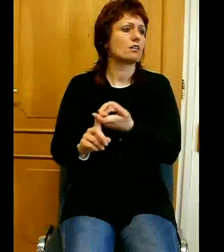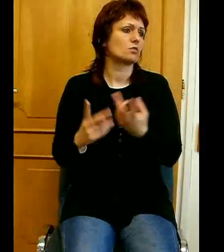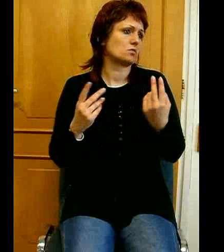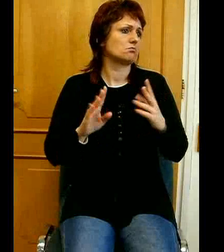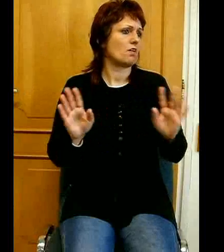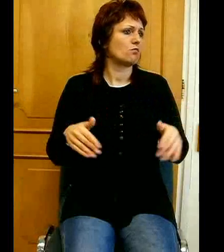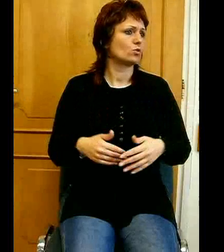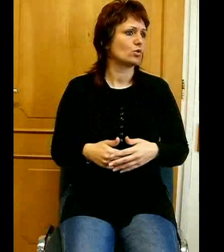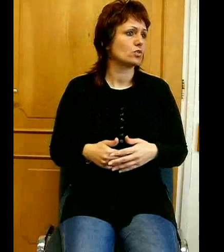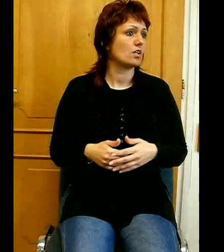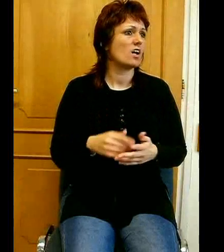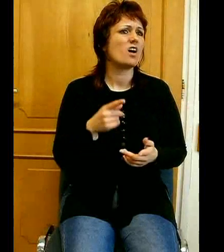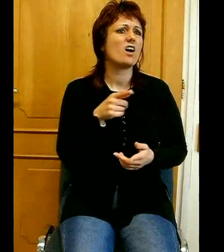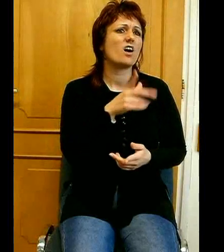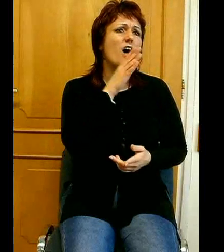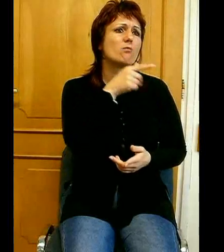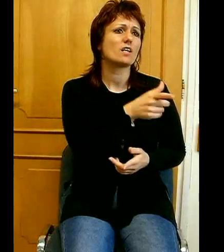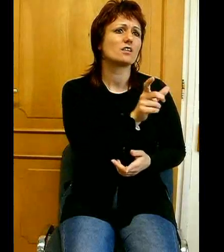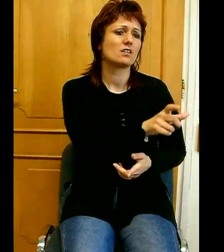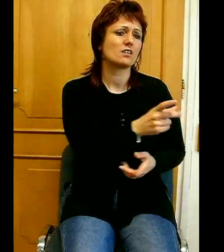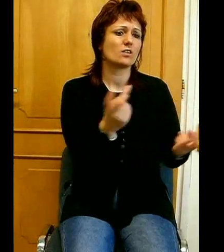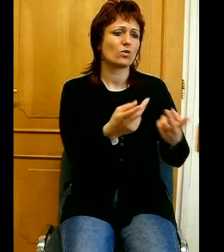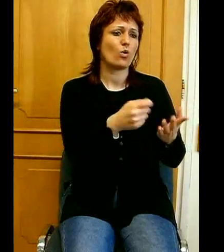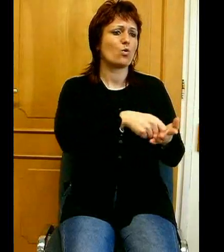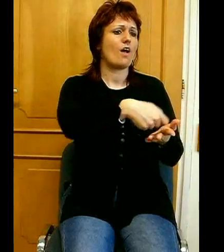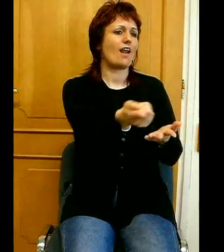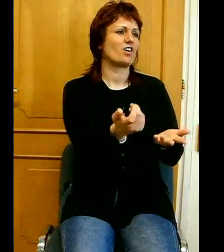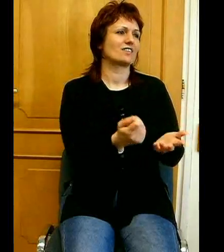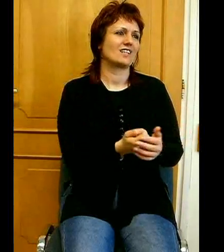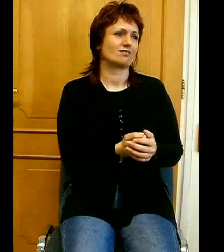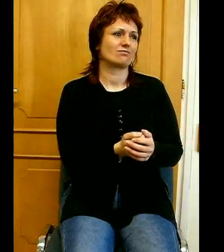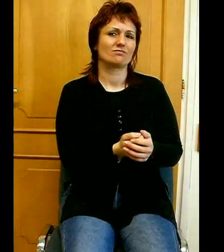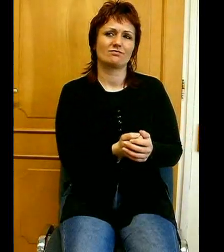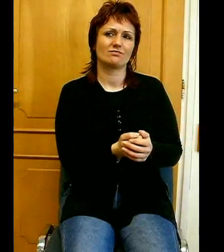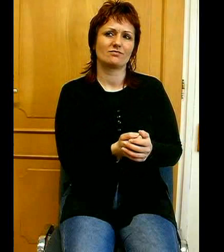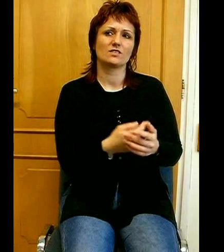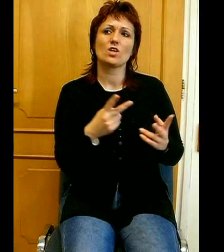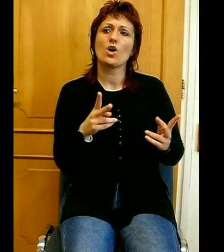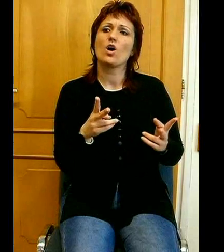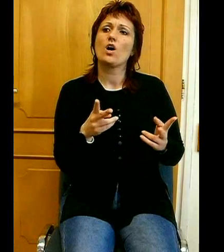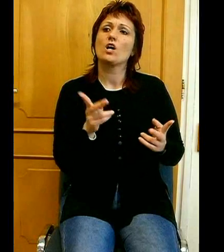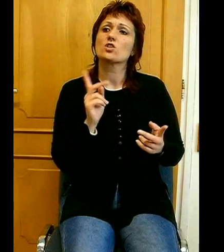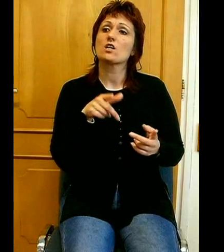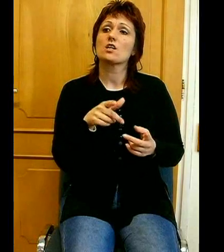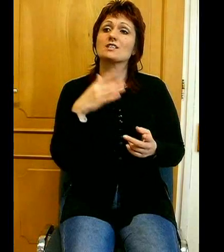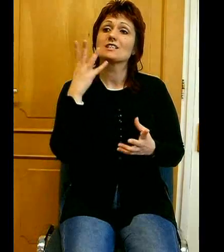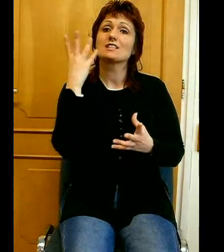könnyű megvenni. És az ilyen embernek könnyű bármit eladni. És az a szellemiség, ami ma